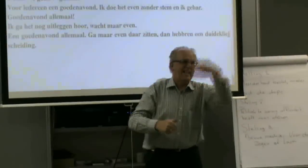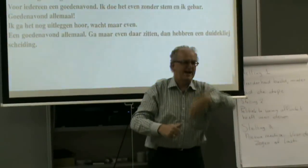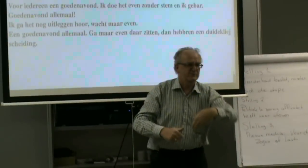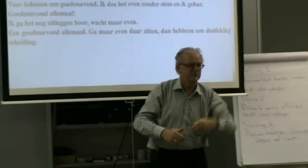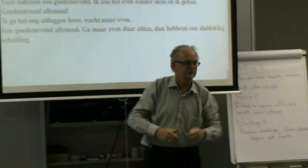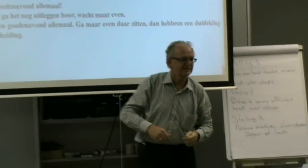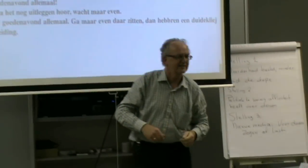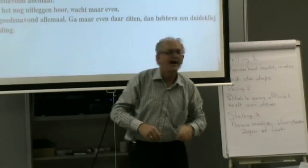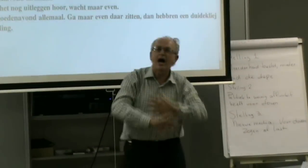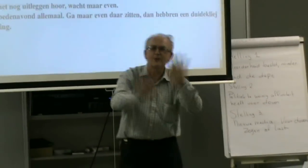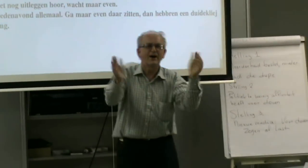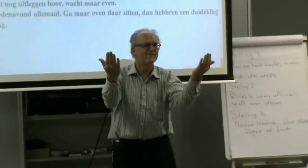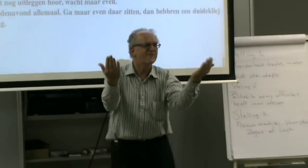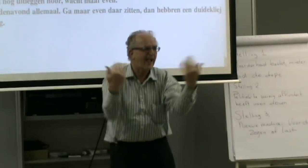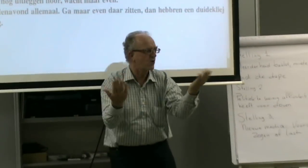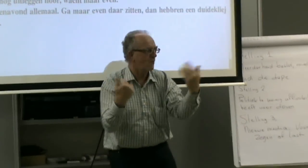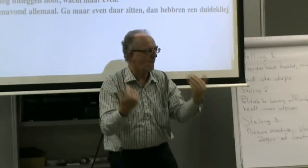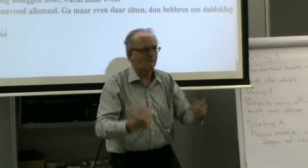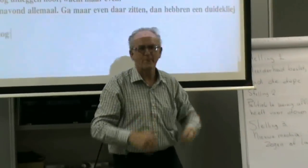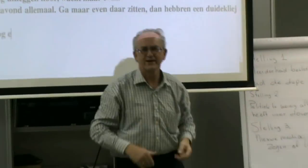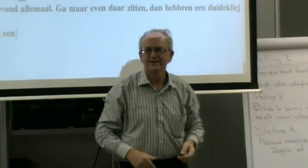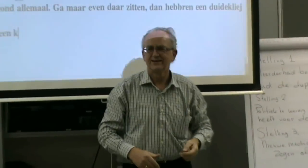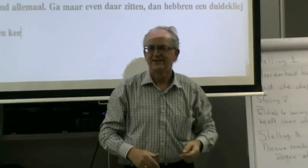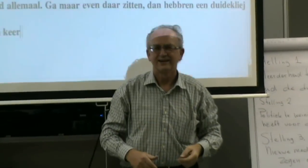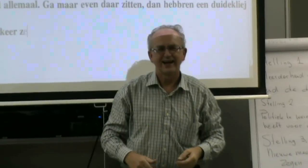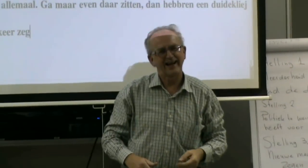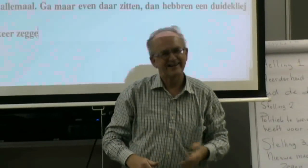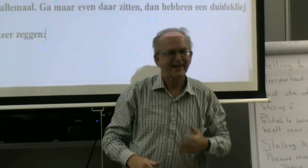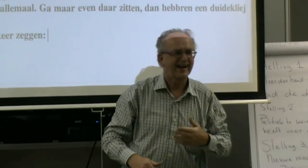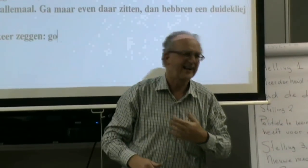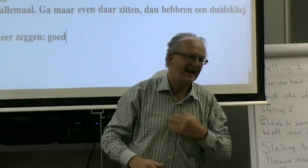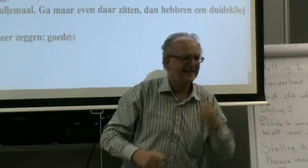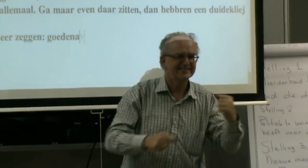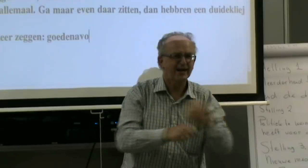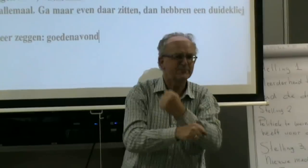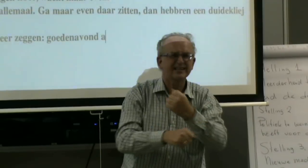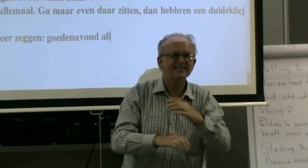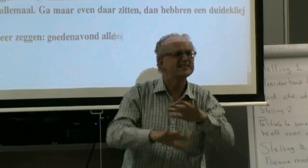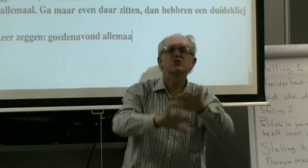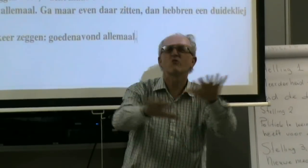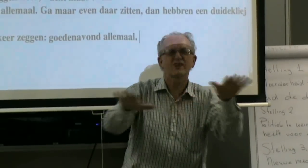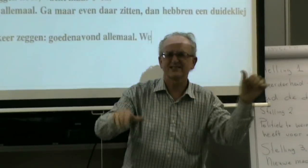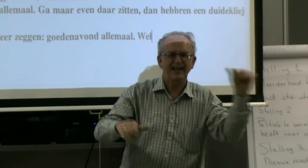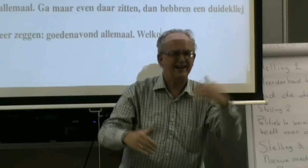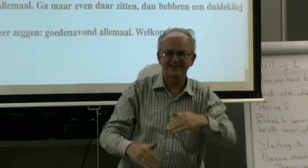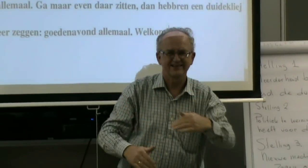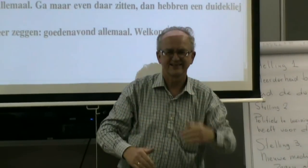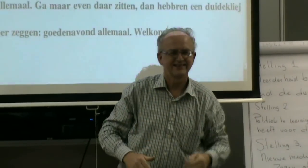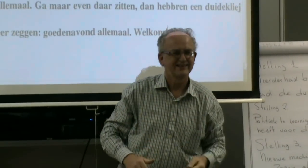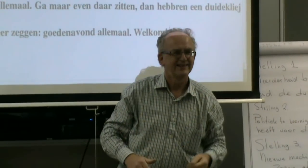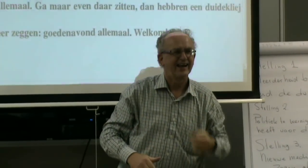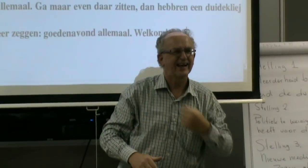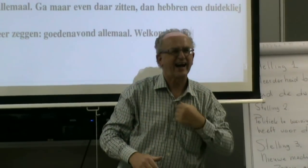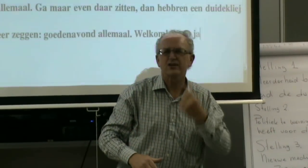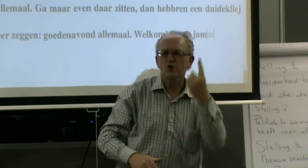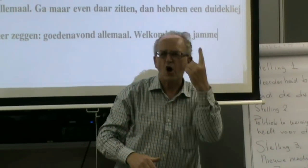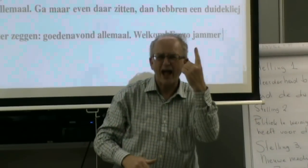*** *** Welkom. En zo jammer dat er niet veel mensen zijn gekomen.